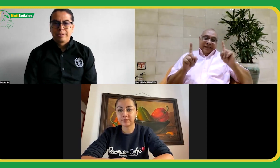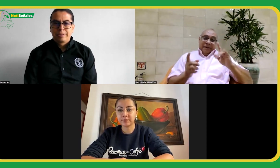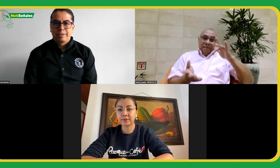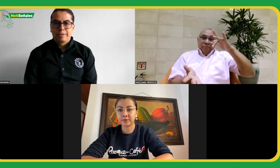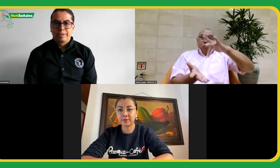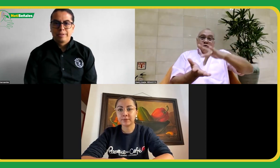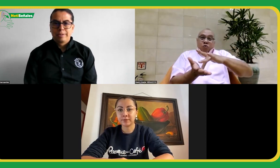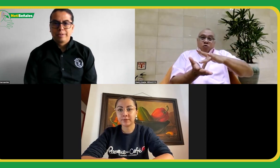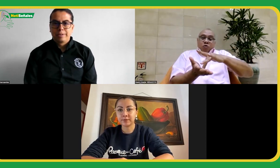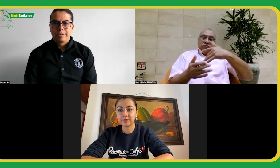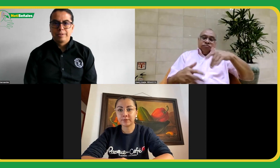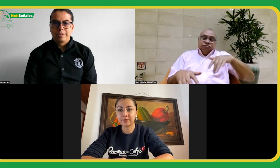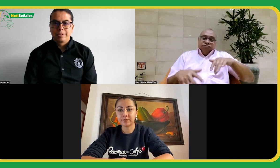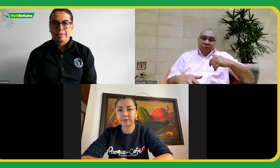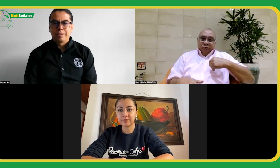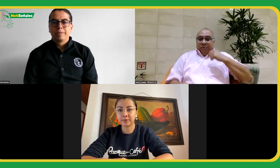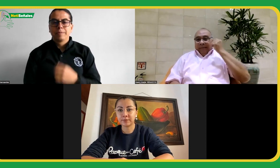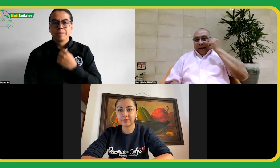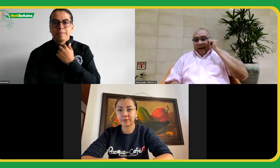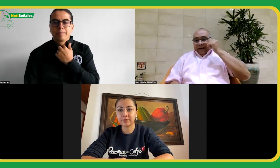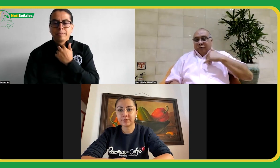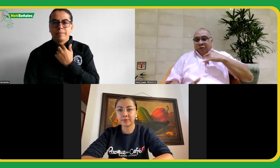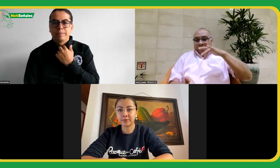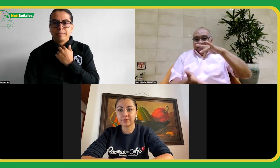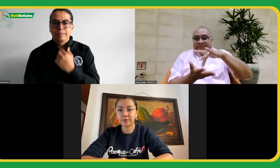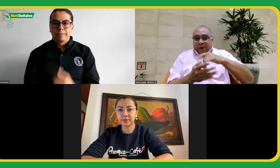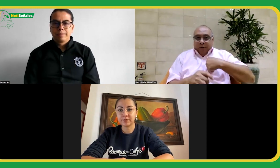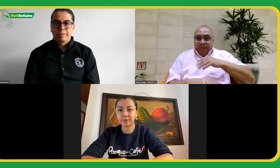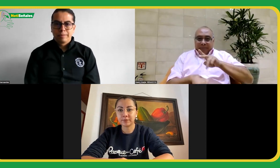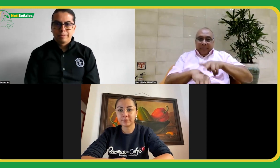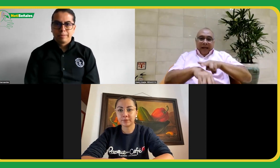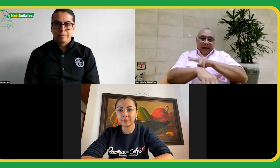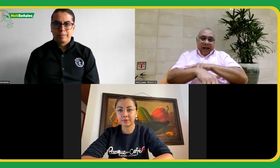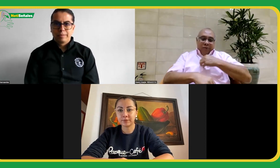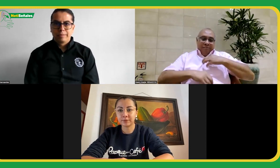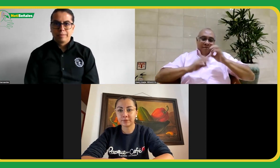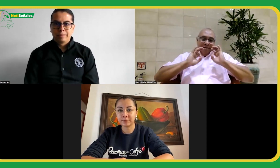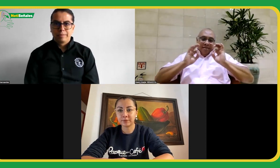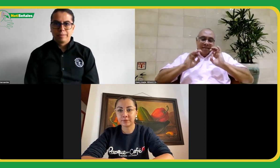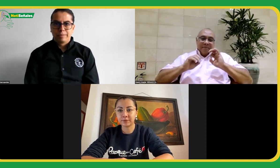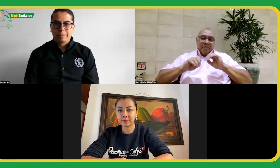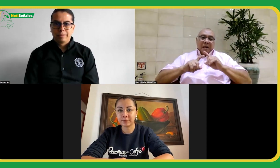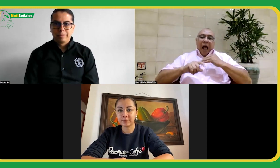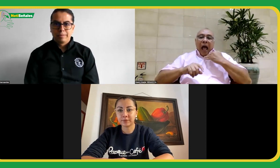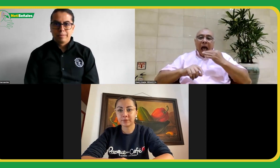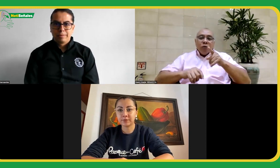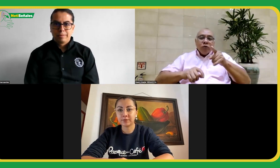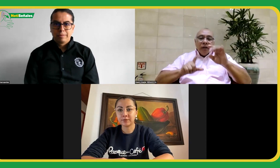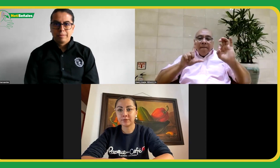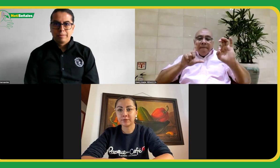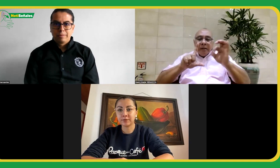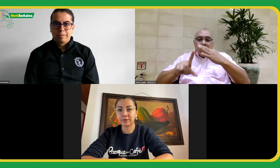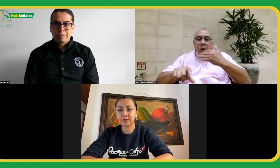porque son experiencias diferentes, pues yo estoy de manera presencial, no soy delegado, pero ¿ustedes desde la